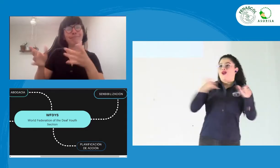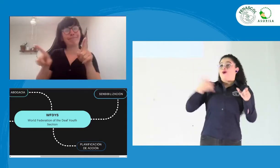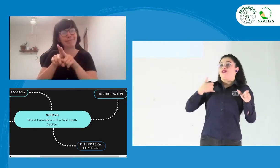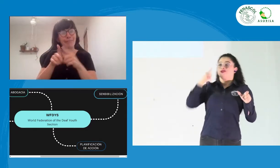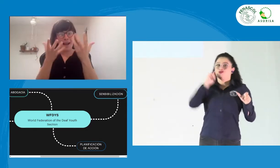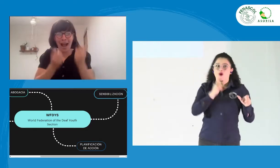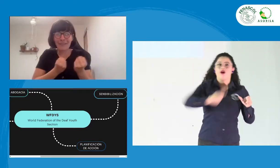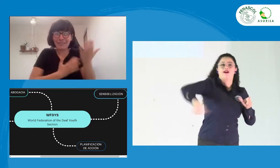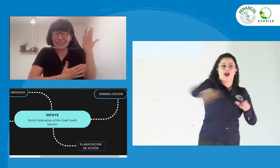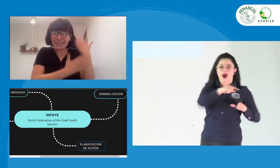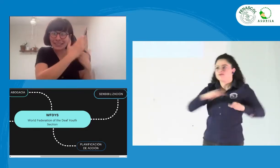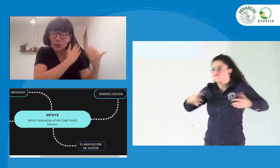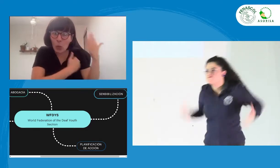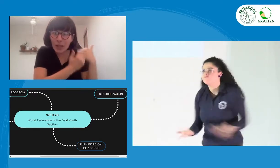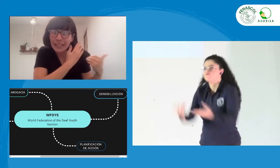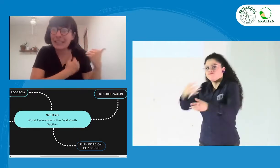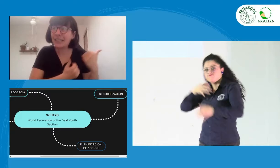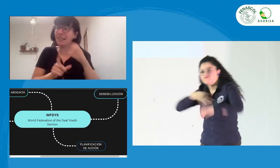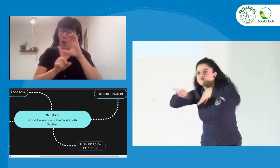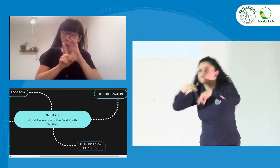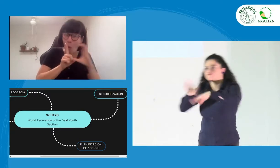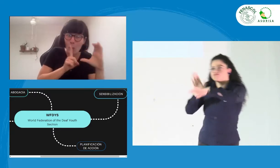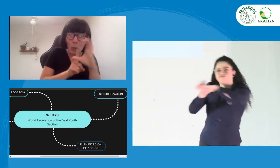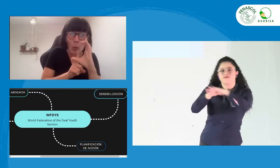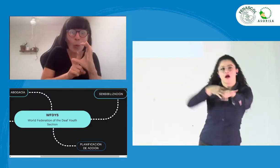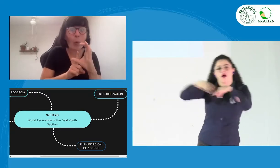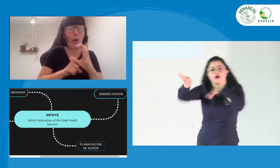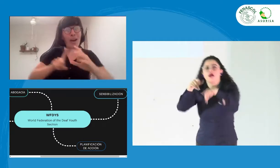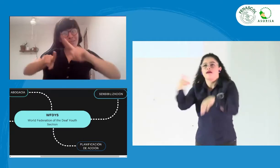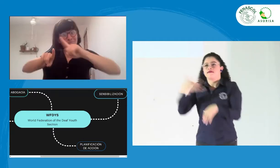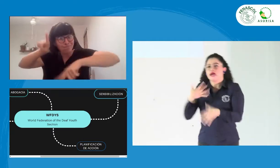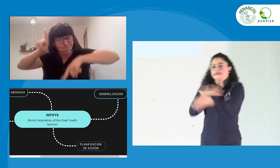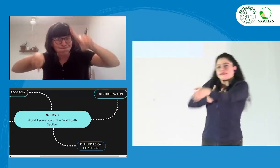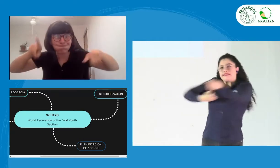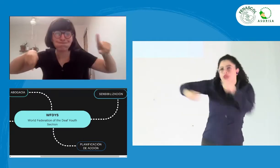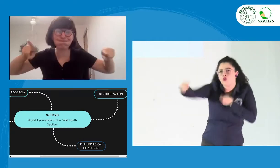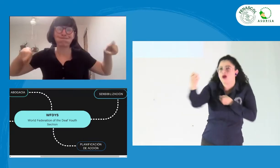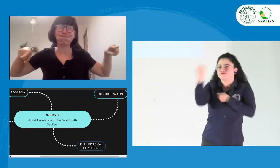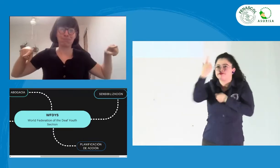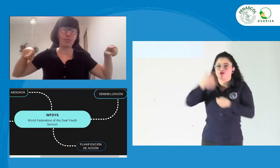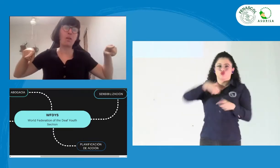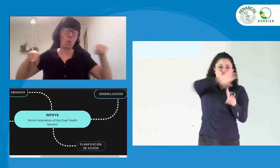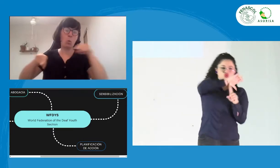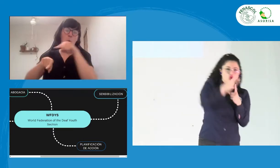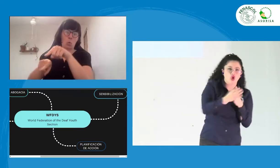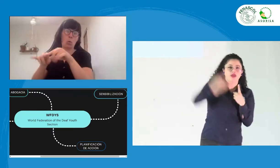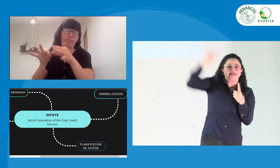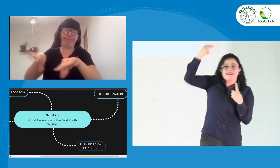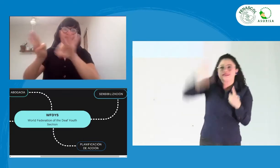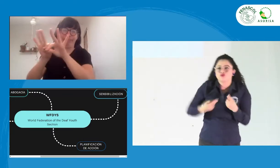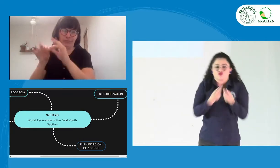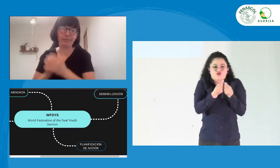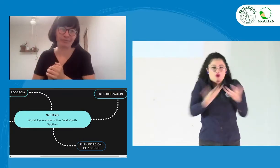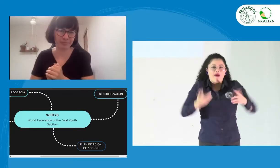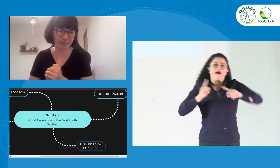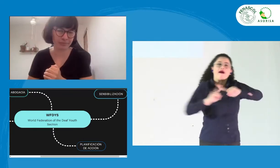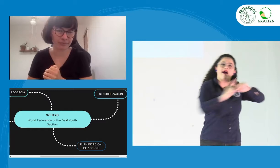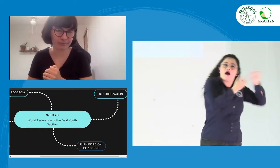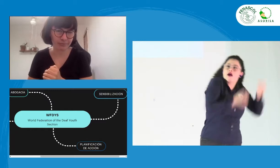señas. Estamos informando, estamos llevando todo este conocimiento acerca del qué es la lengua de señas, la cultura